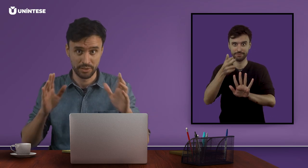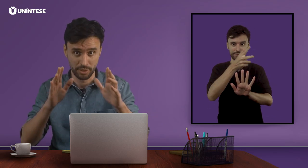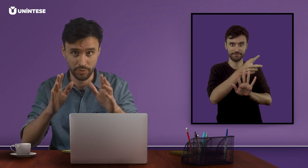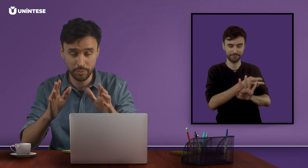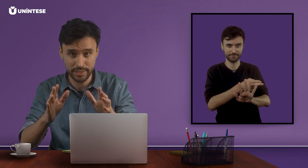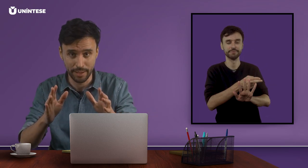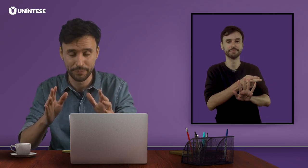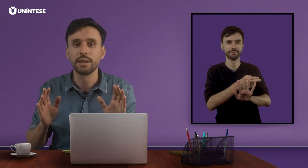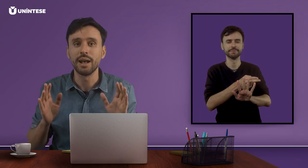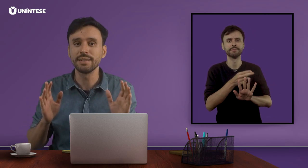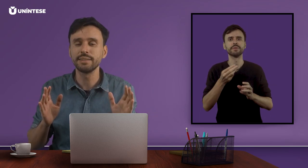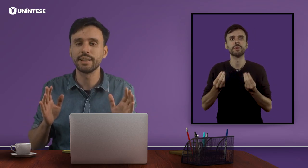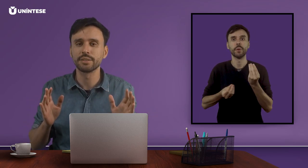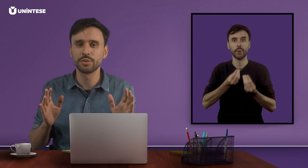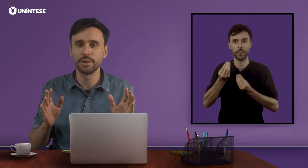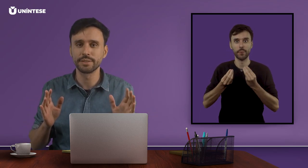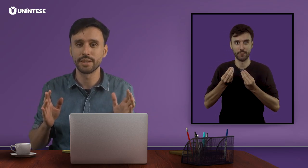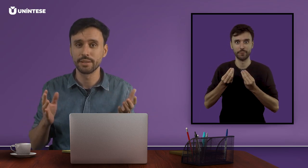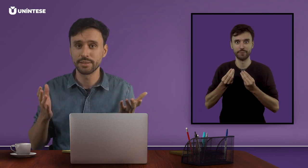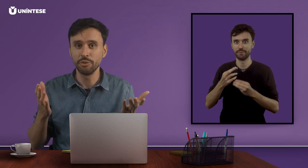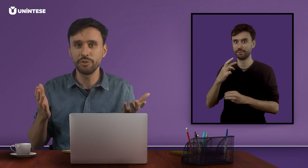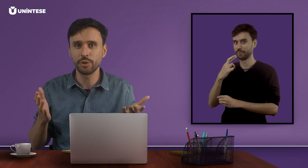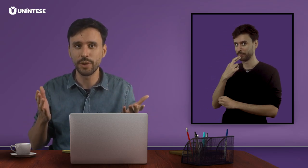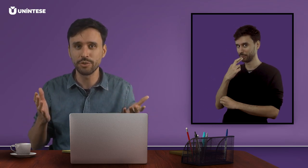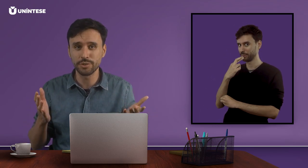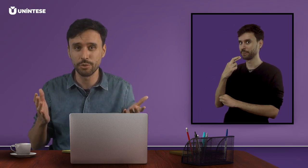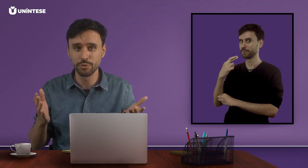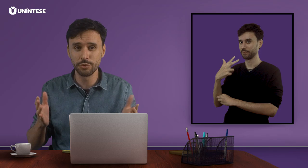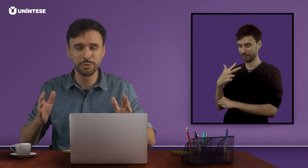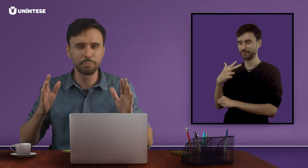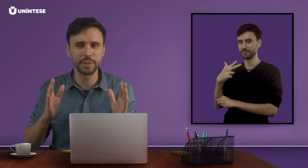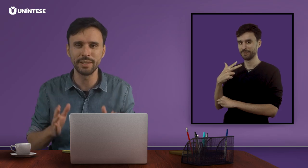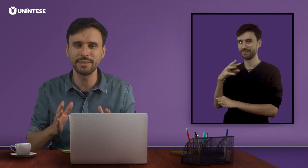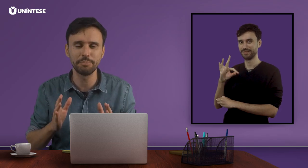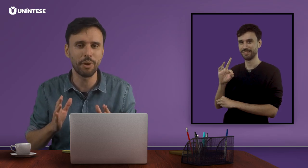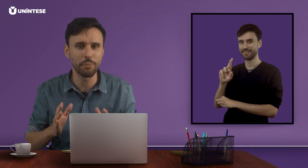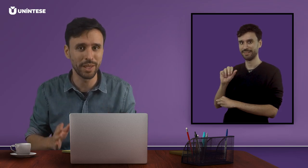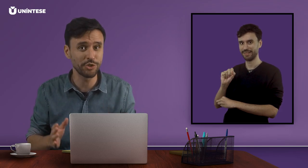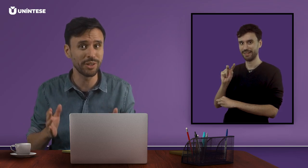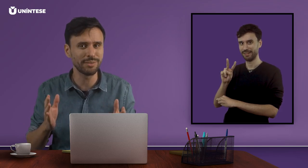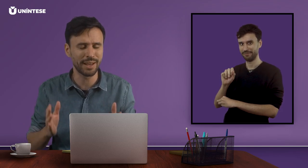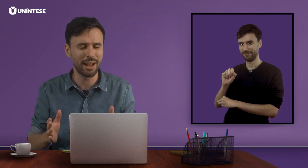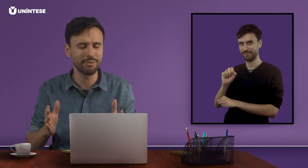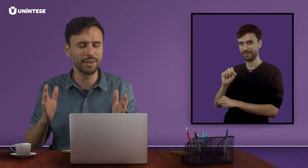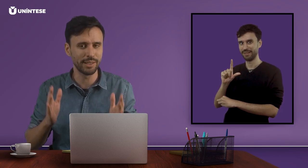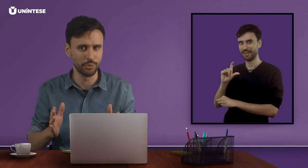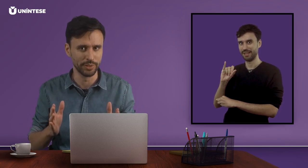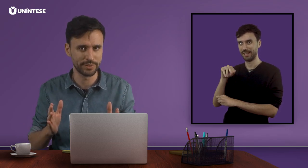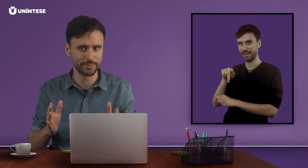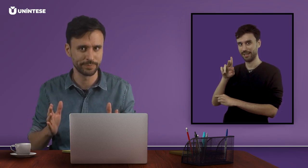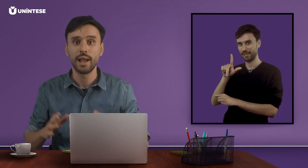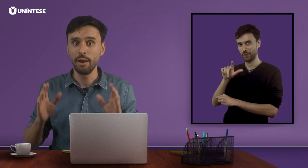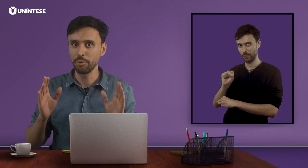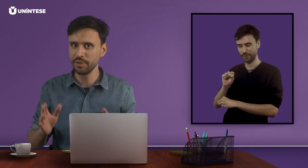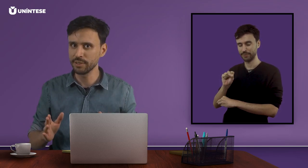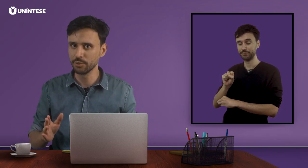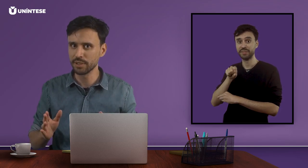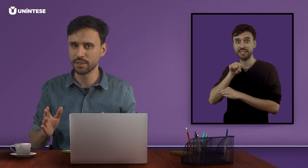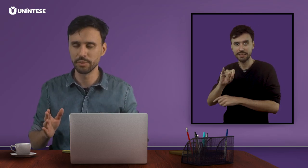Então, vamos lá! As aliterações são frequentes os seus usos principalmente em trava-línguas. Aproveitando que estamos